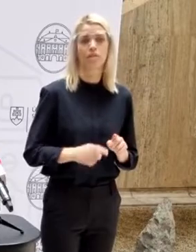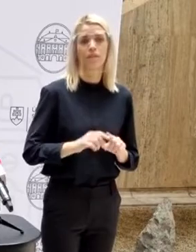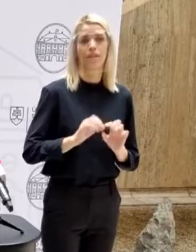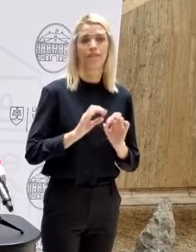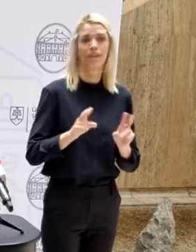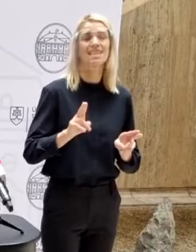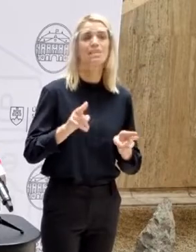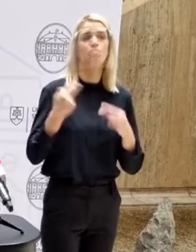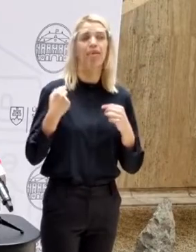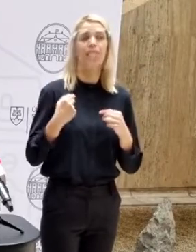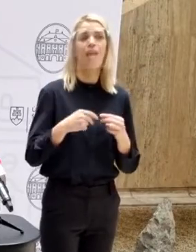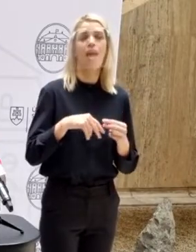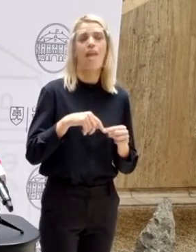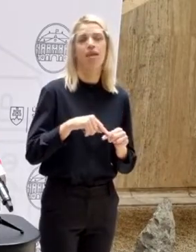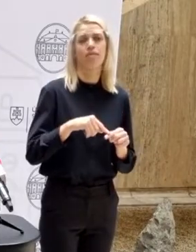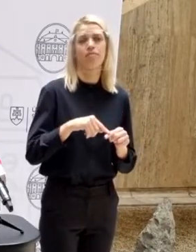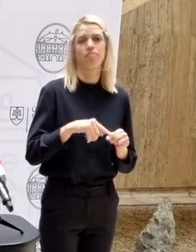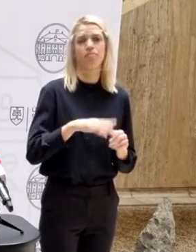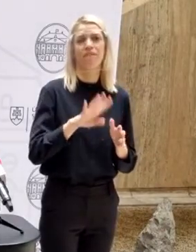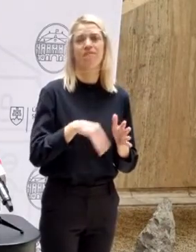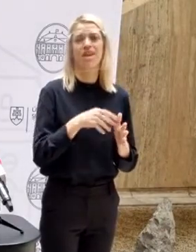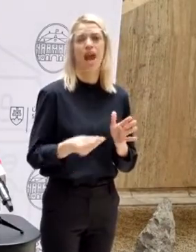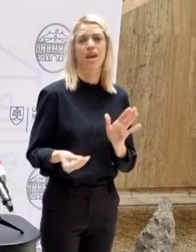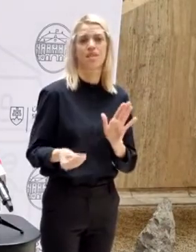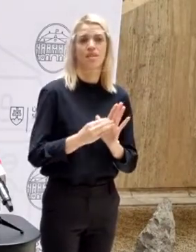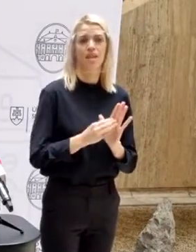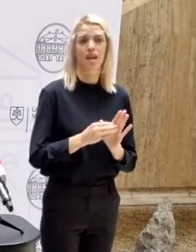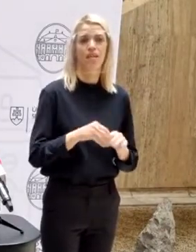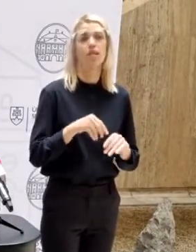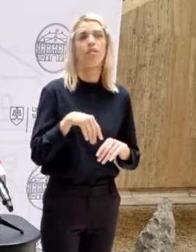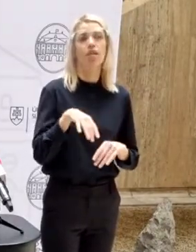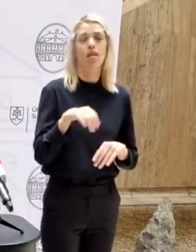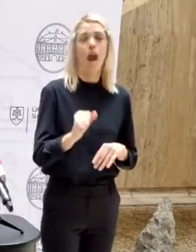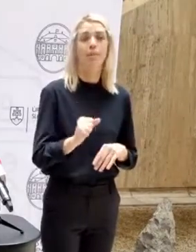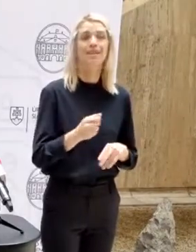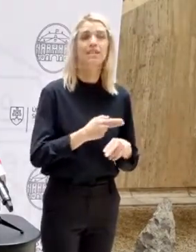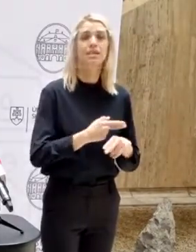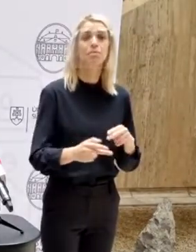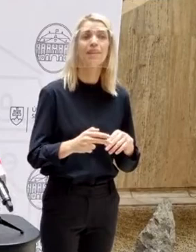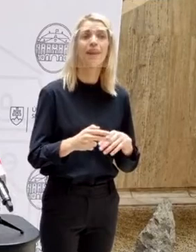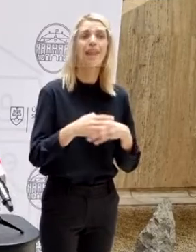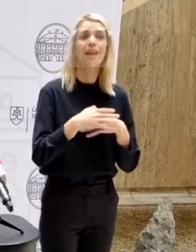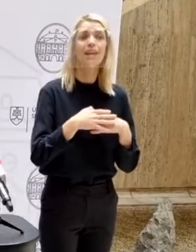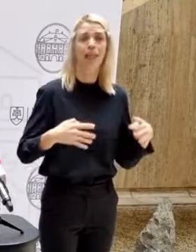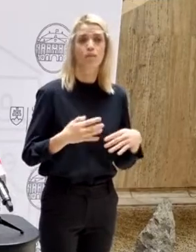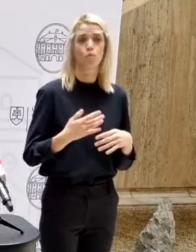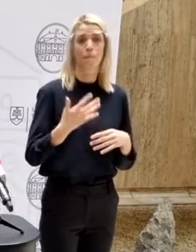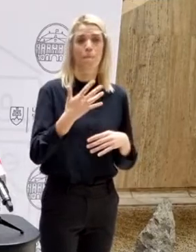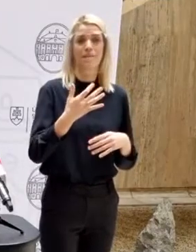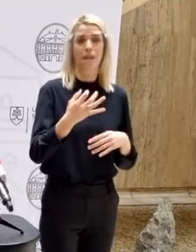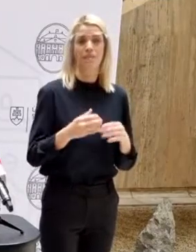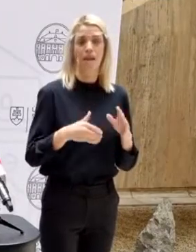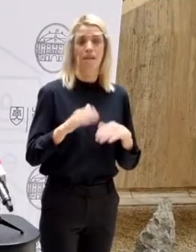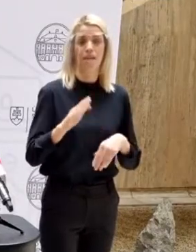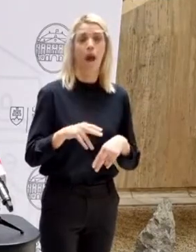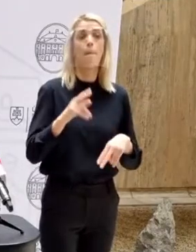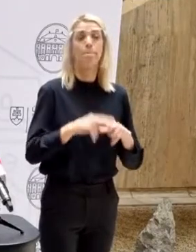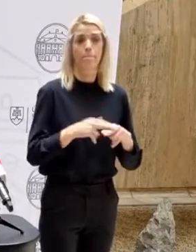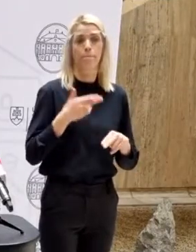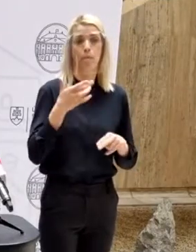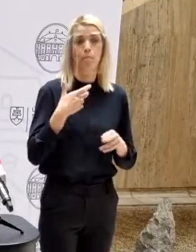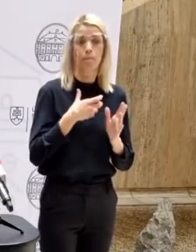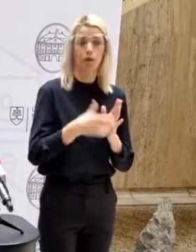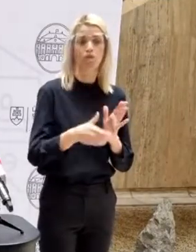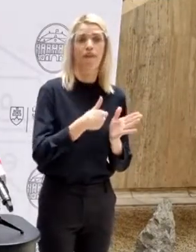je, aby aj spätne vykázali jednotlivé testy, aby splnili tú hranicu 50 %. A následne kontinuálne budeme pokračovať ďalej v